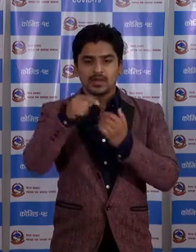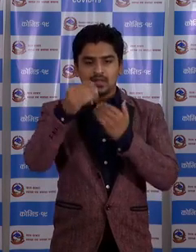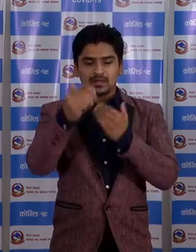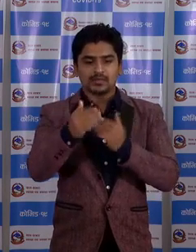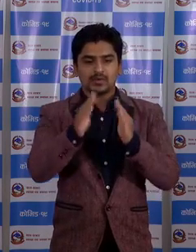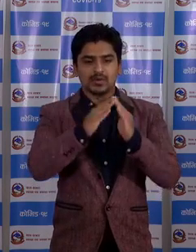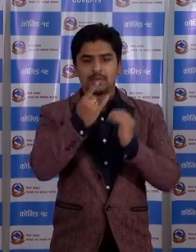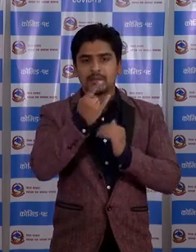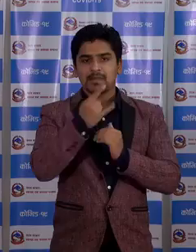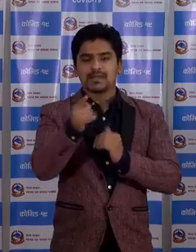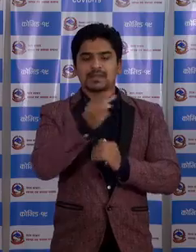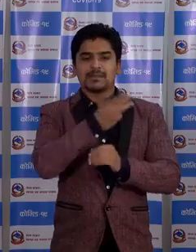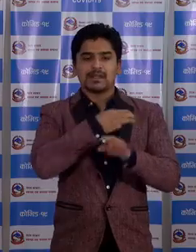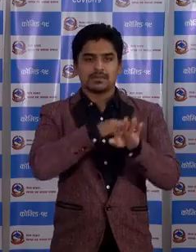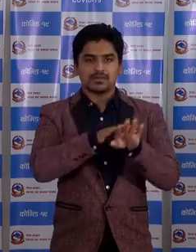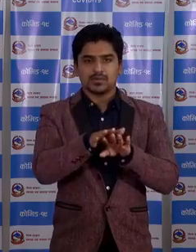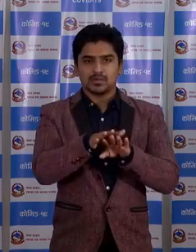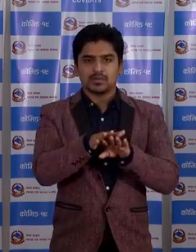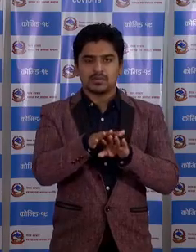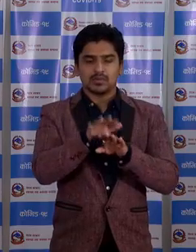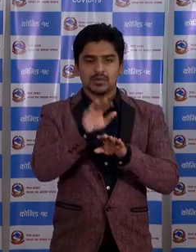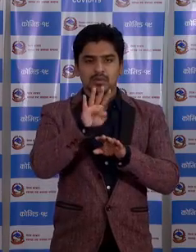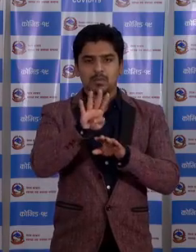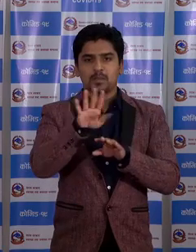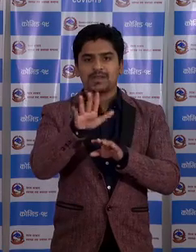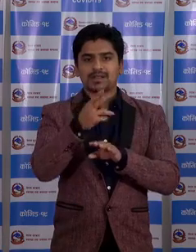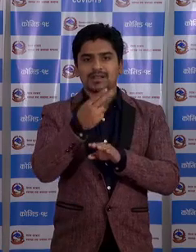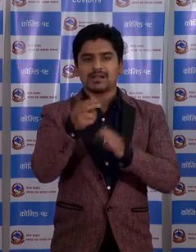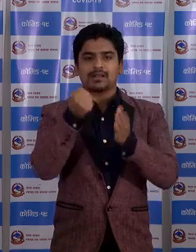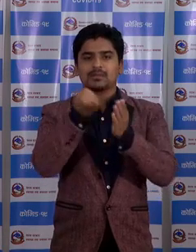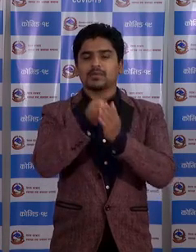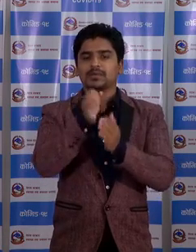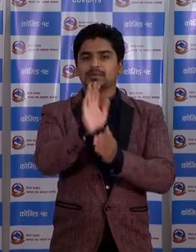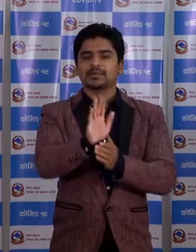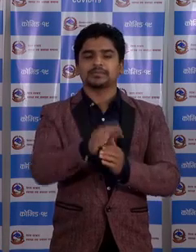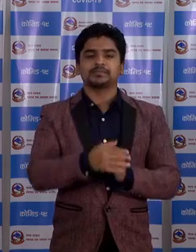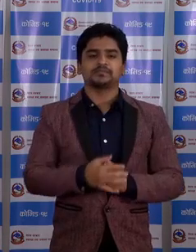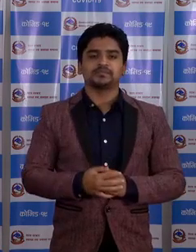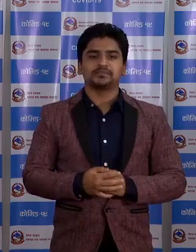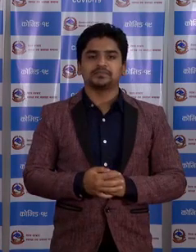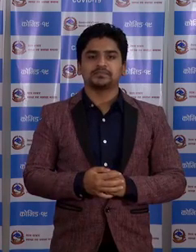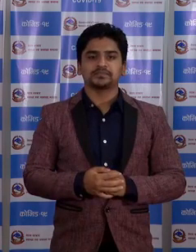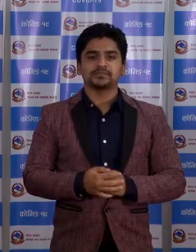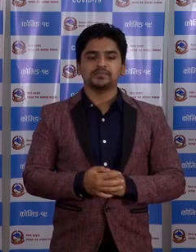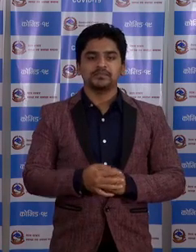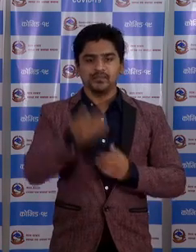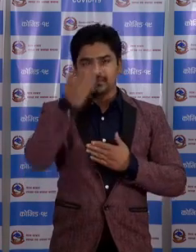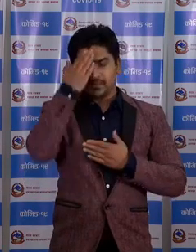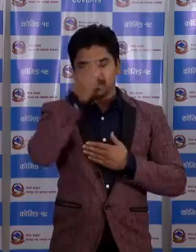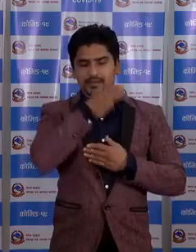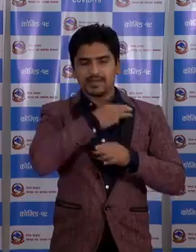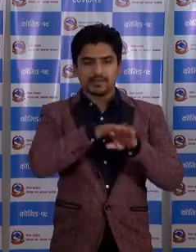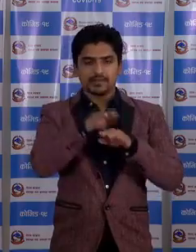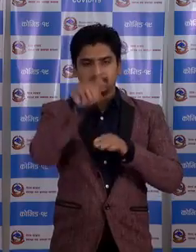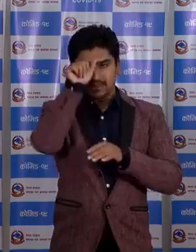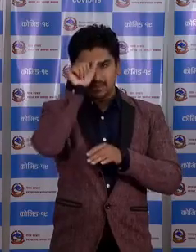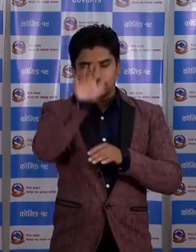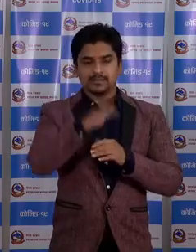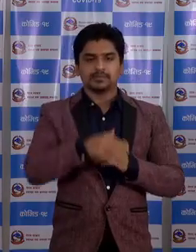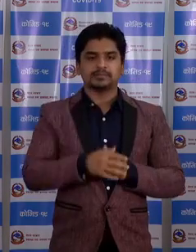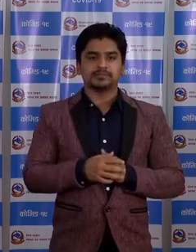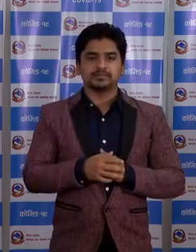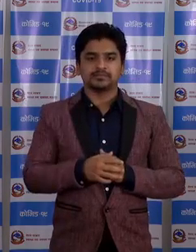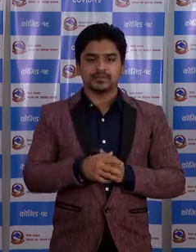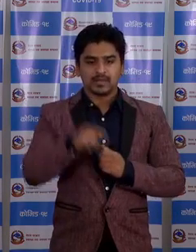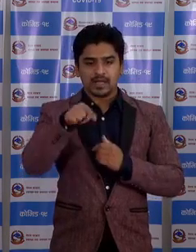सम्म डिस्चार्ज होने बेग्तिहर को संख्या 45 पुगे को छा। संक्रमित बेग्तिहर को विवरंदिन चाहां